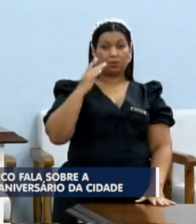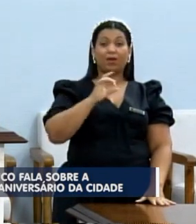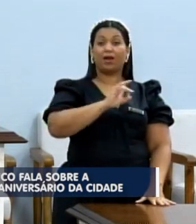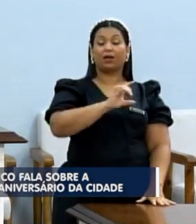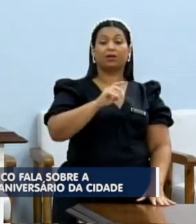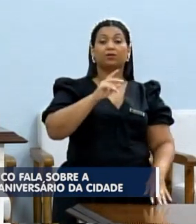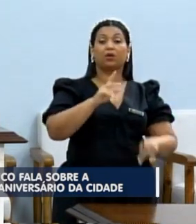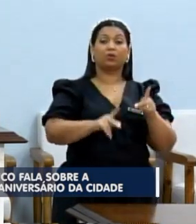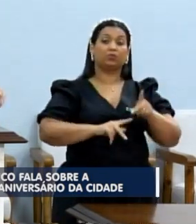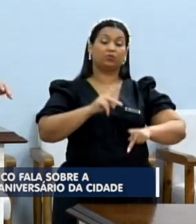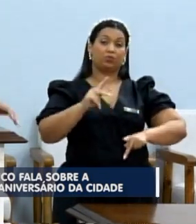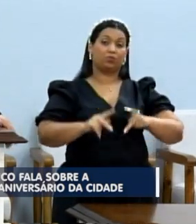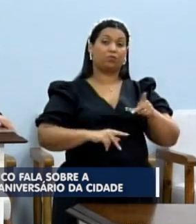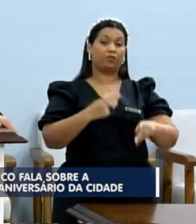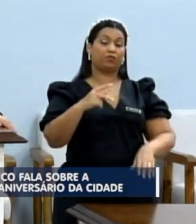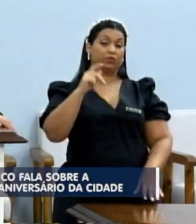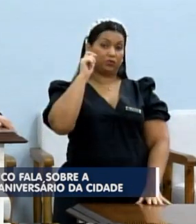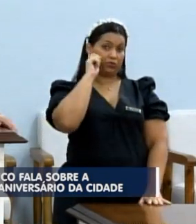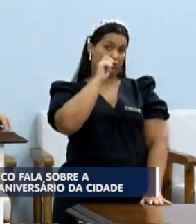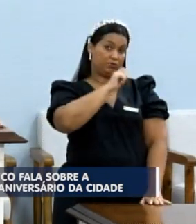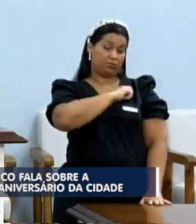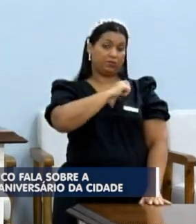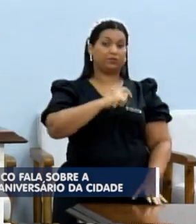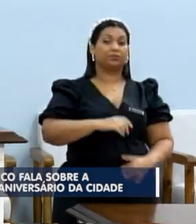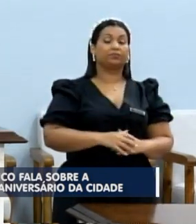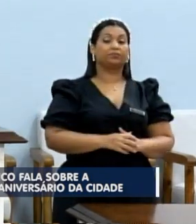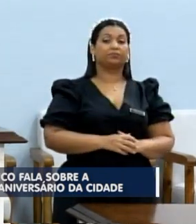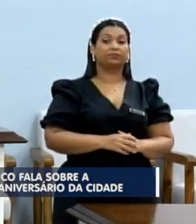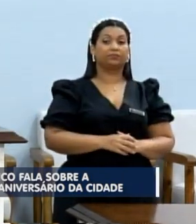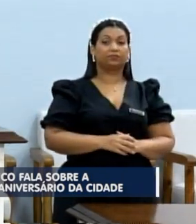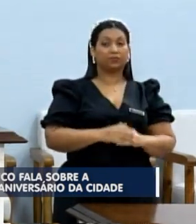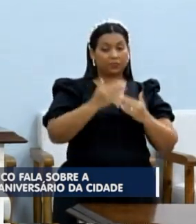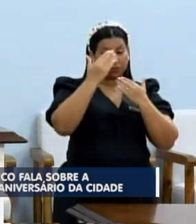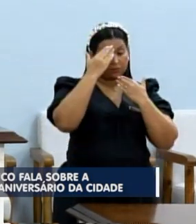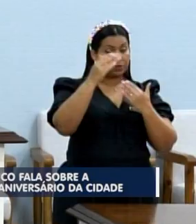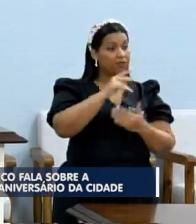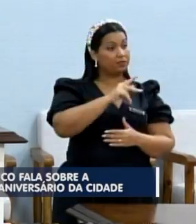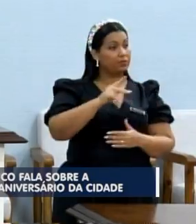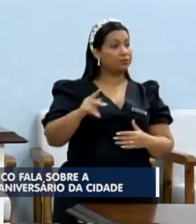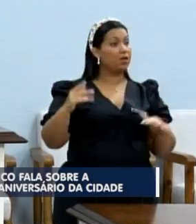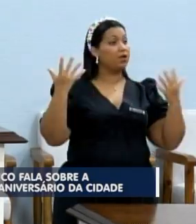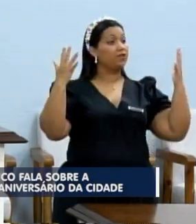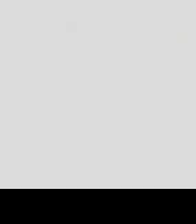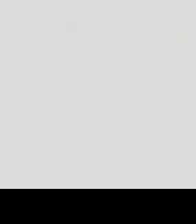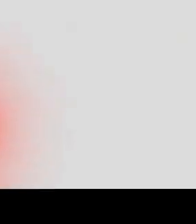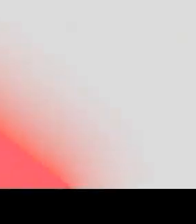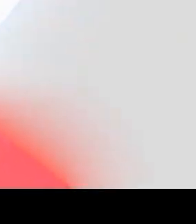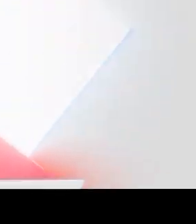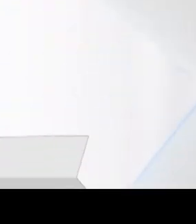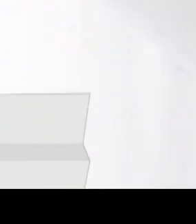um da população de São José do Rio Preto. Muito obrigado, presidente, e viva a nossa cidade!